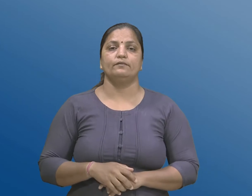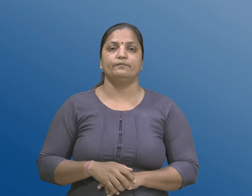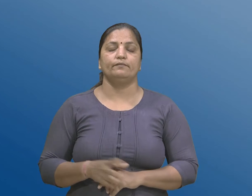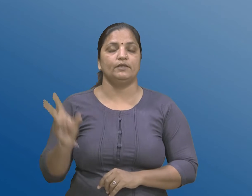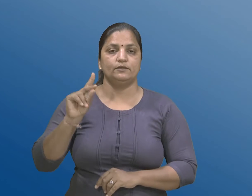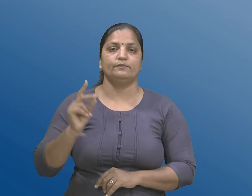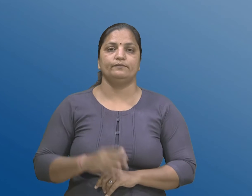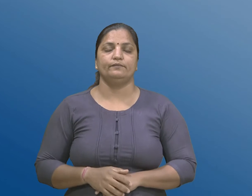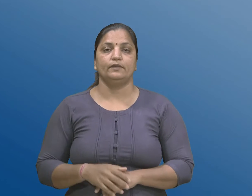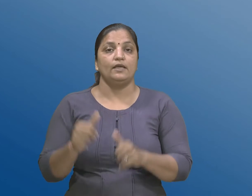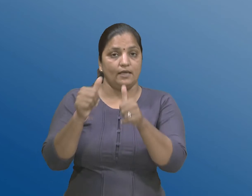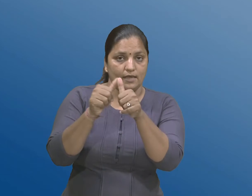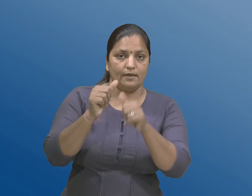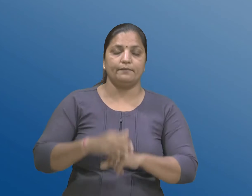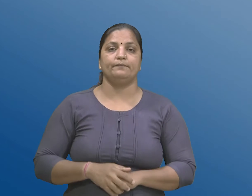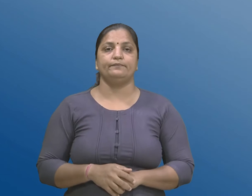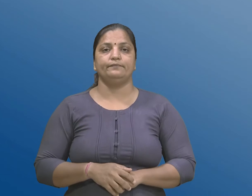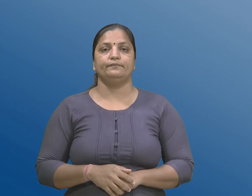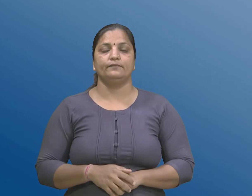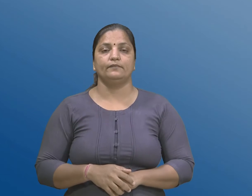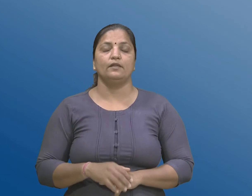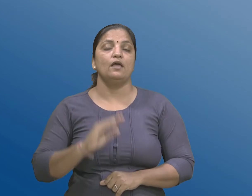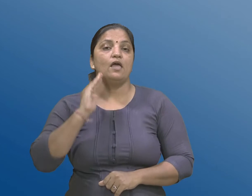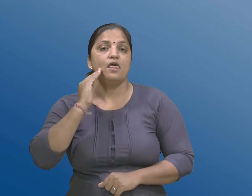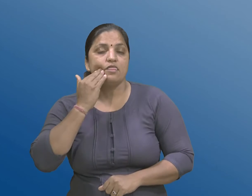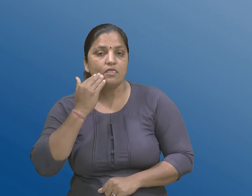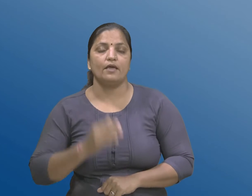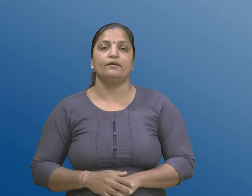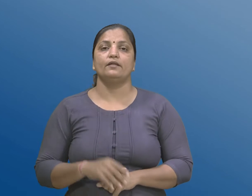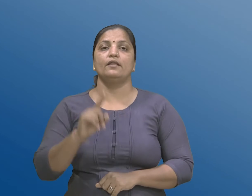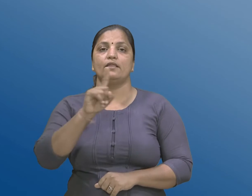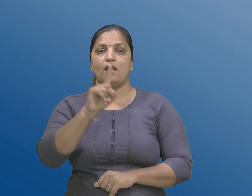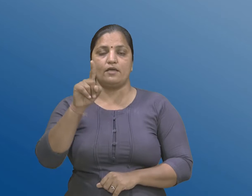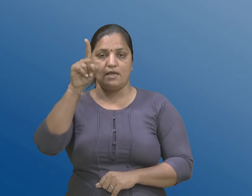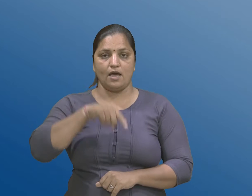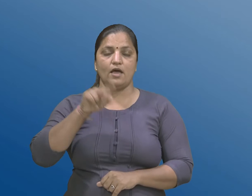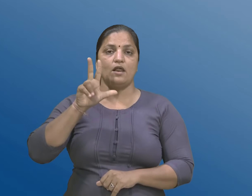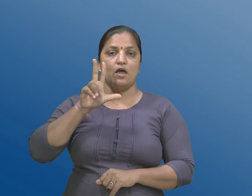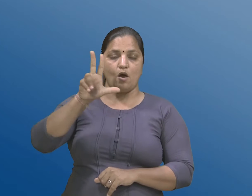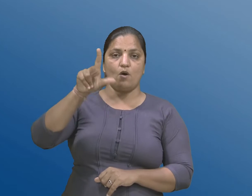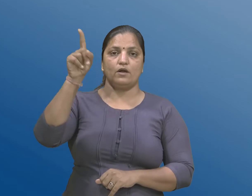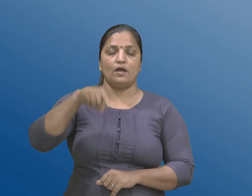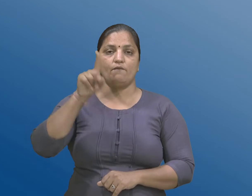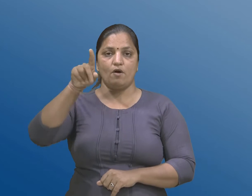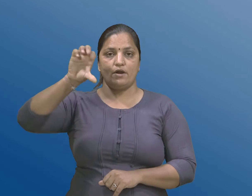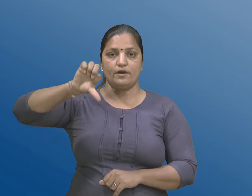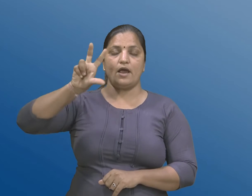ए तारिक अग्यार अगस्ट ओगुणिसो त्याशी नी अधिसुचना अक्रमांग